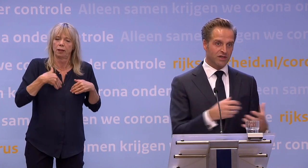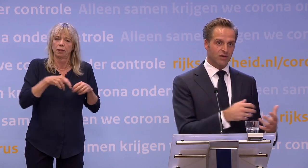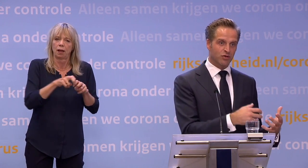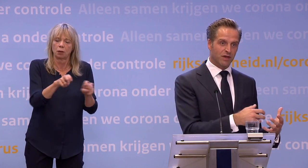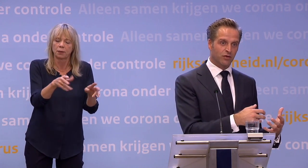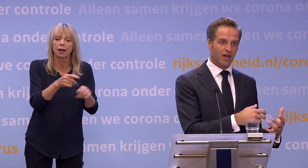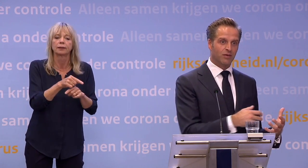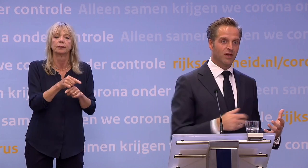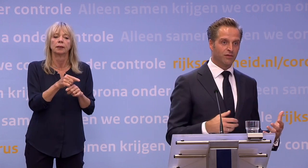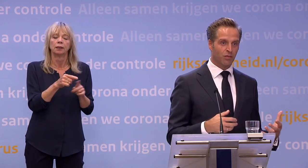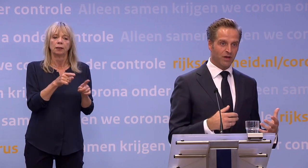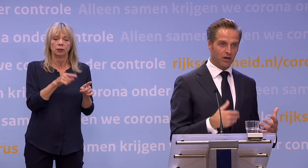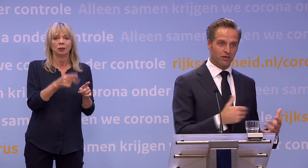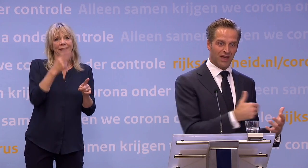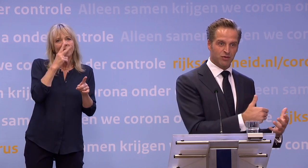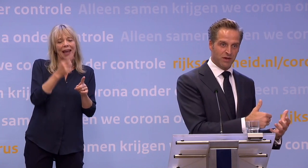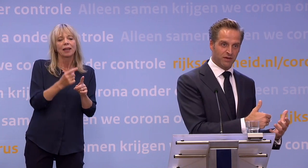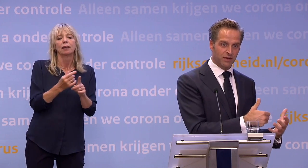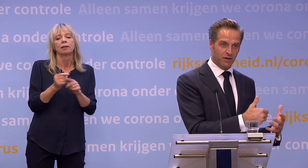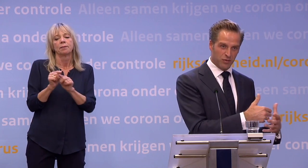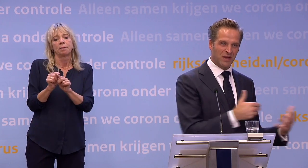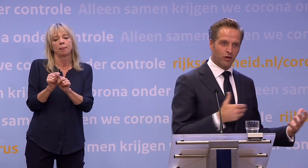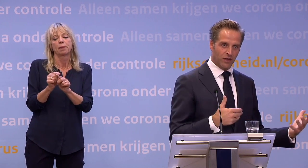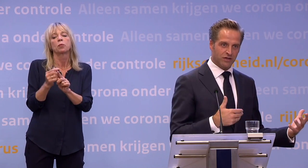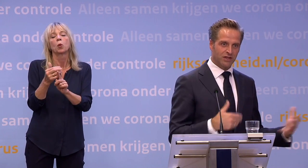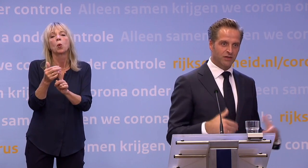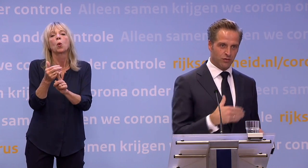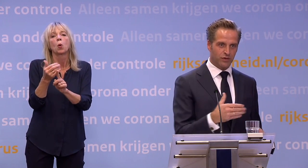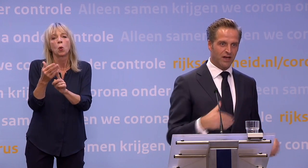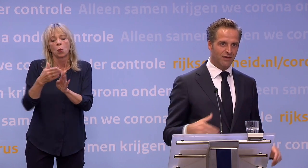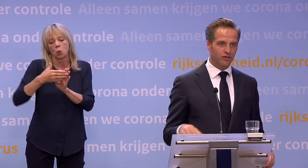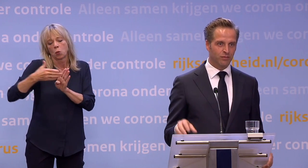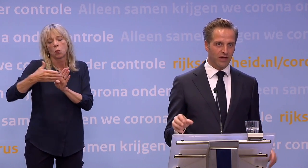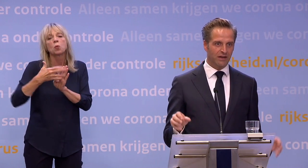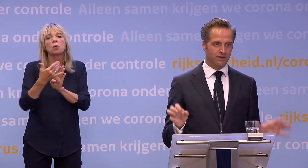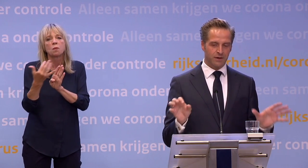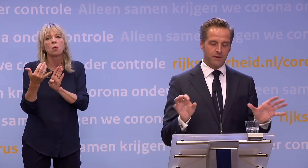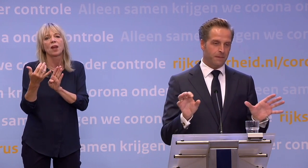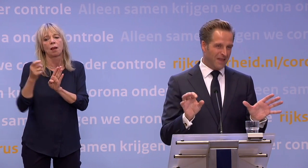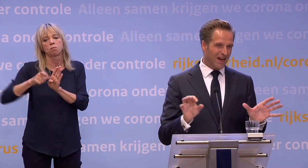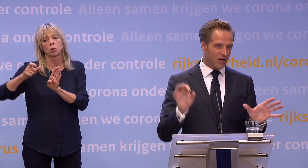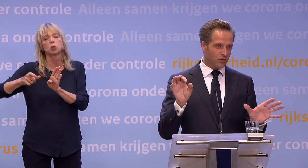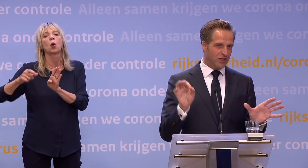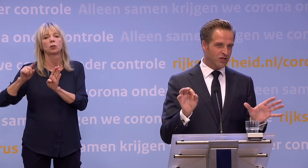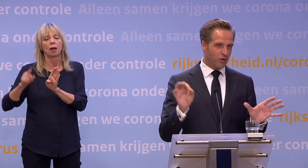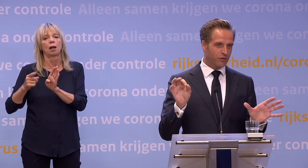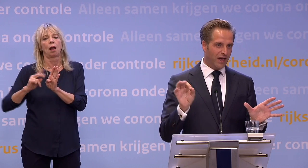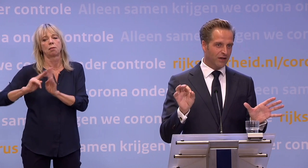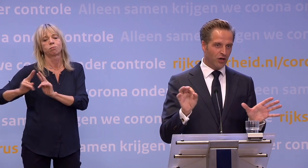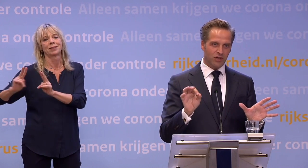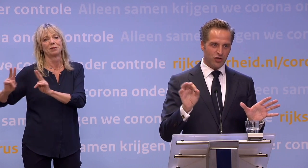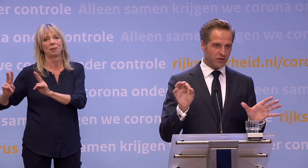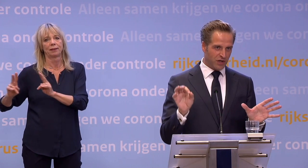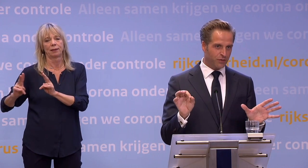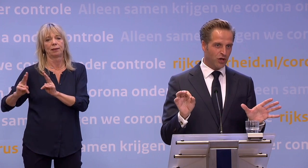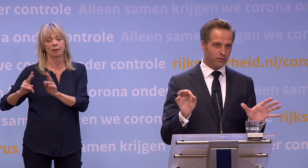terug... ...hoeveel mensen zou die besmet kunnen hebben in de afgelopen periode dat hij besmettelijk was. Zo wordt die R berekend. Die R kan dus ietsje boven